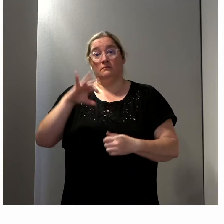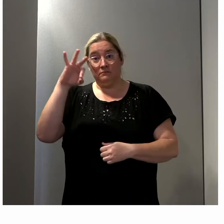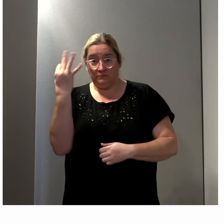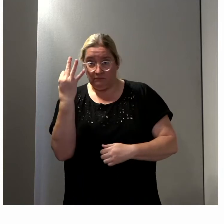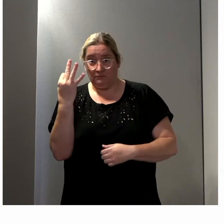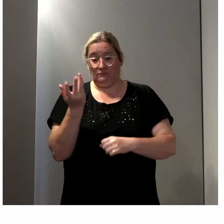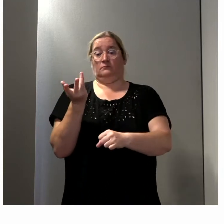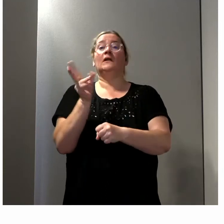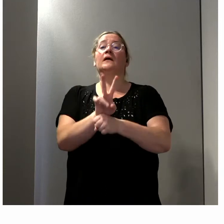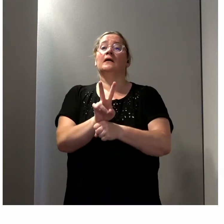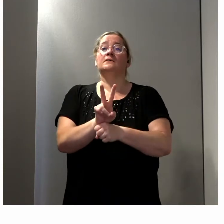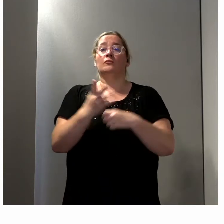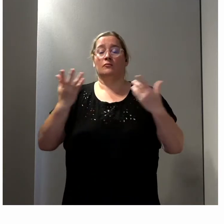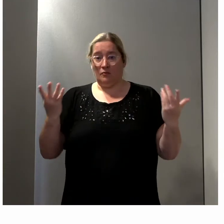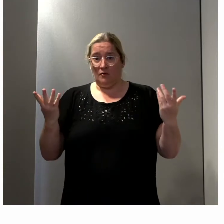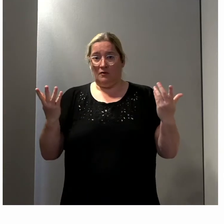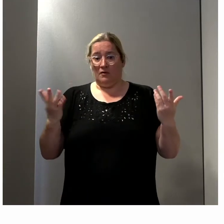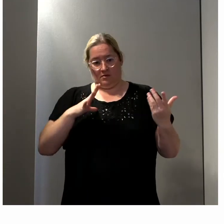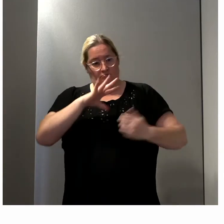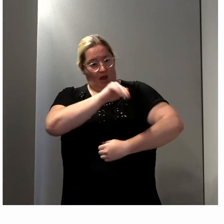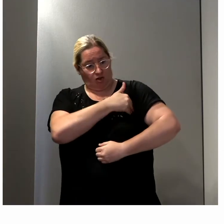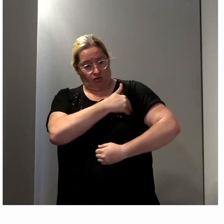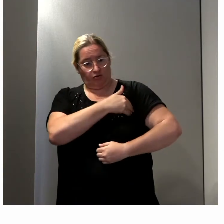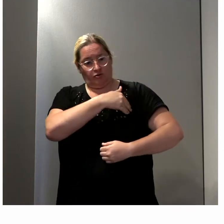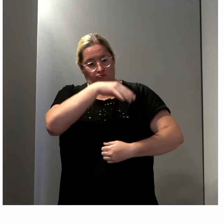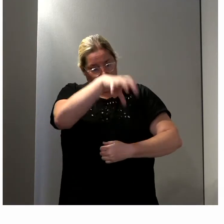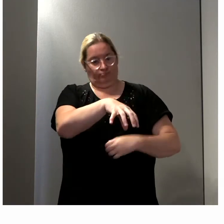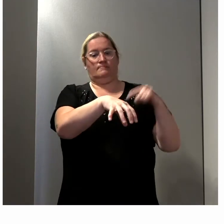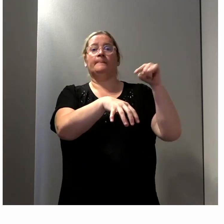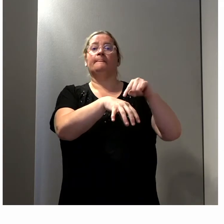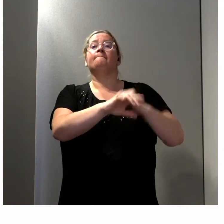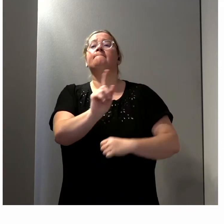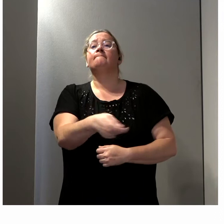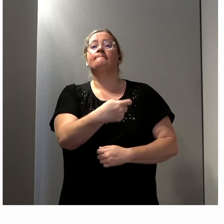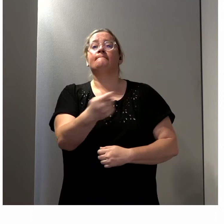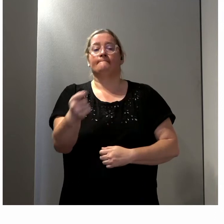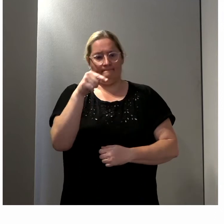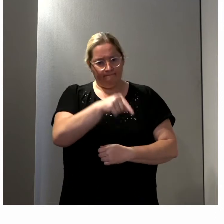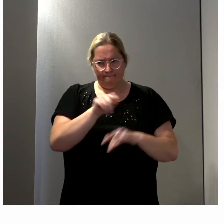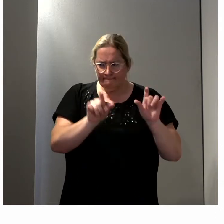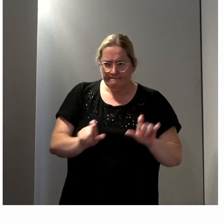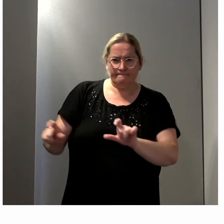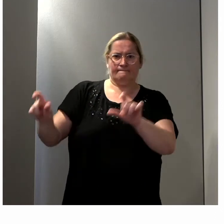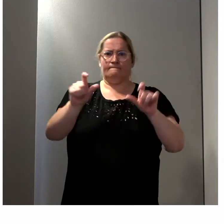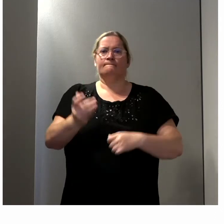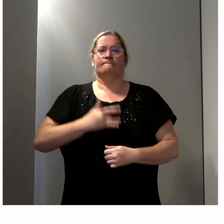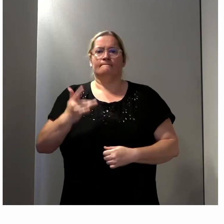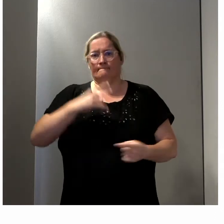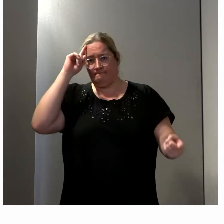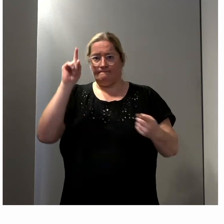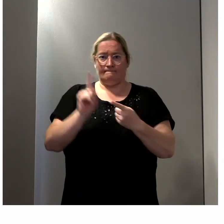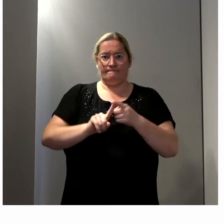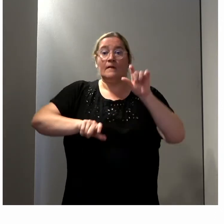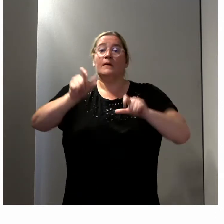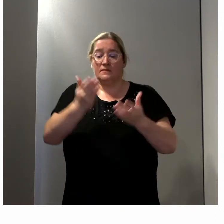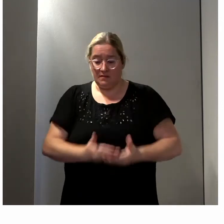délégation qui va se traduire par une agence et qui va bien évidemment s'intéresser particulièrement aux personnes en